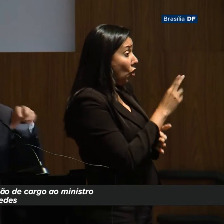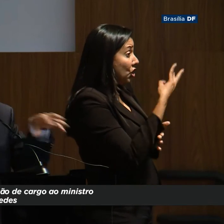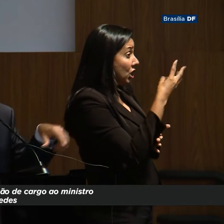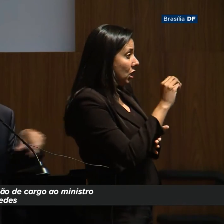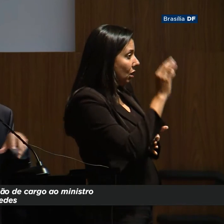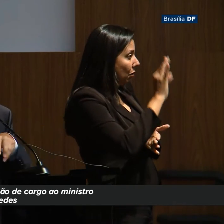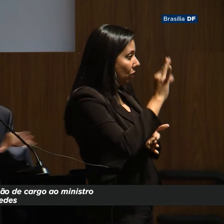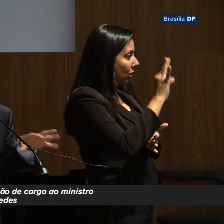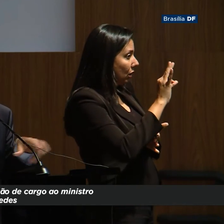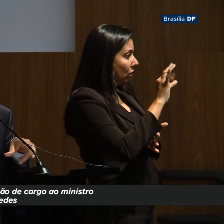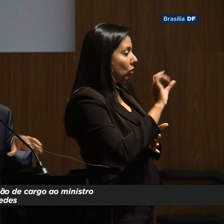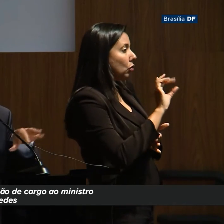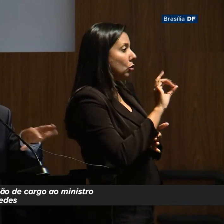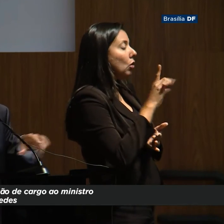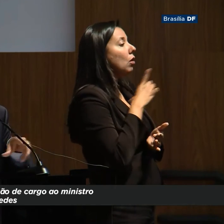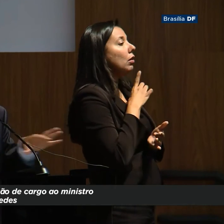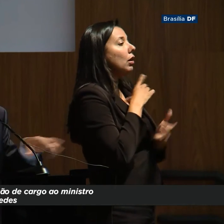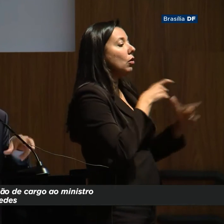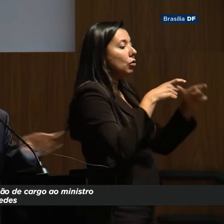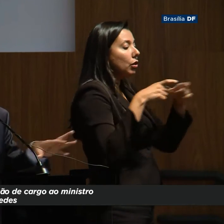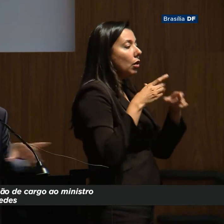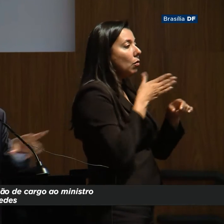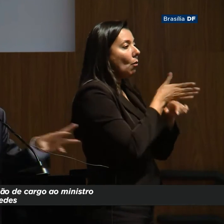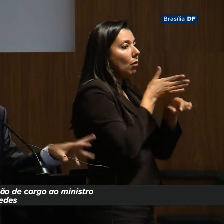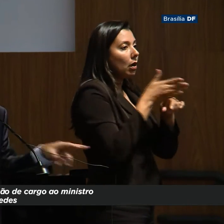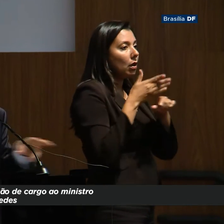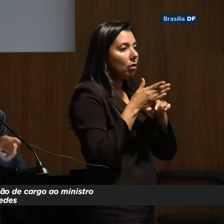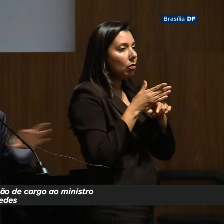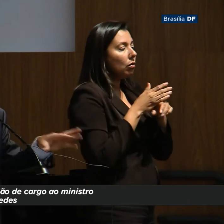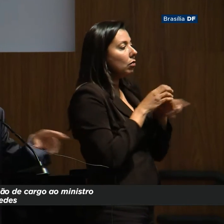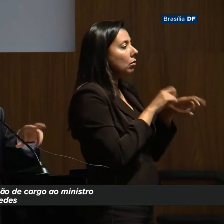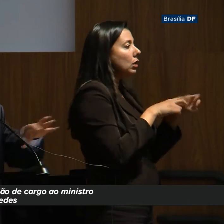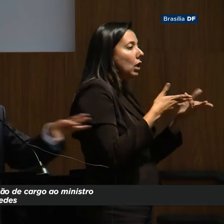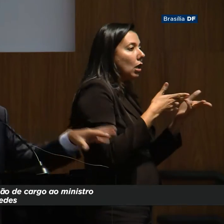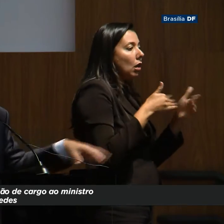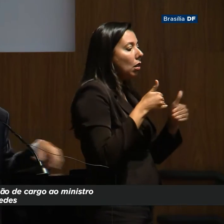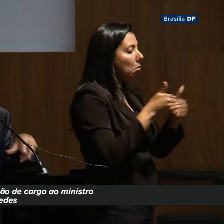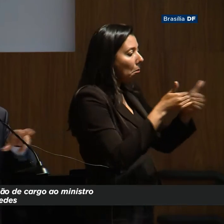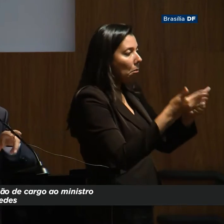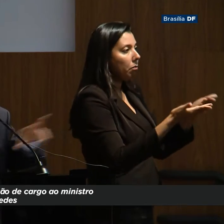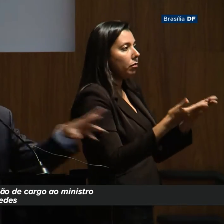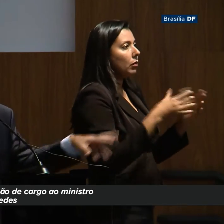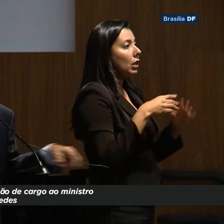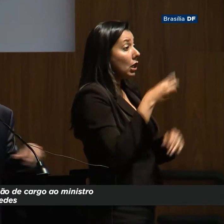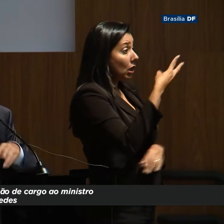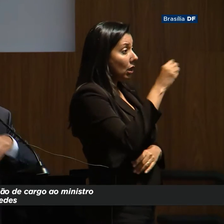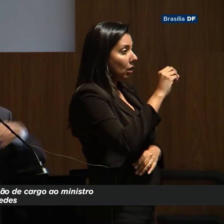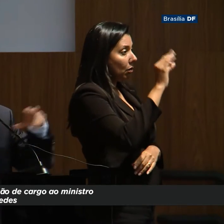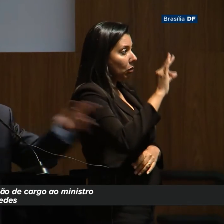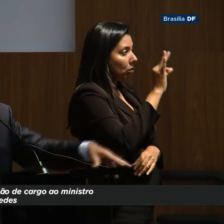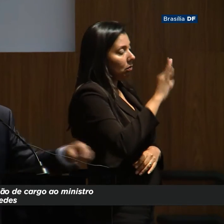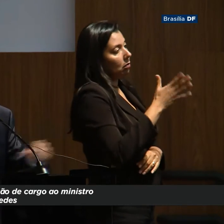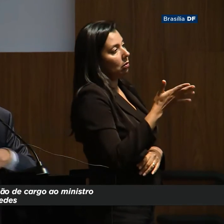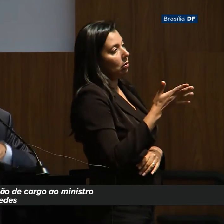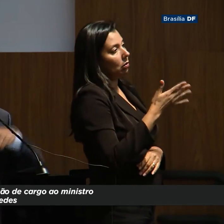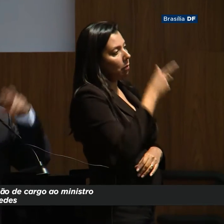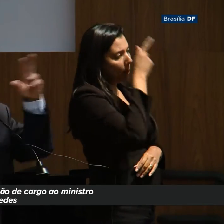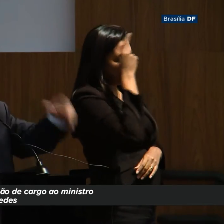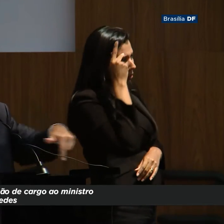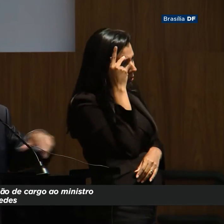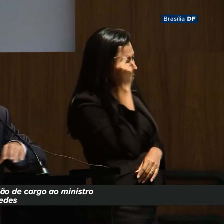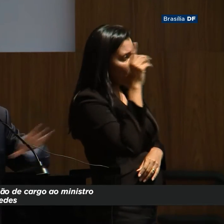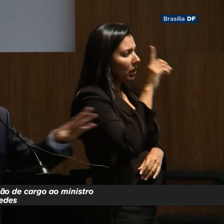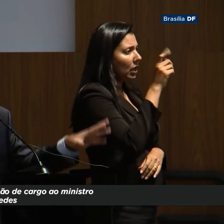só nas redondezas onde eu frequento. Eu frequento a Fazenda, planejamento e tal, já me disseram que é 30% de corte de gente,